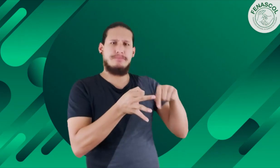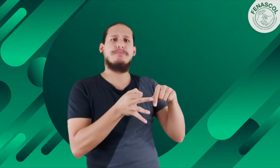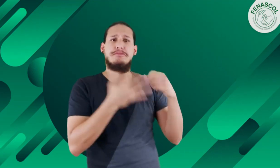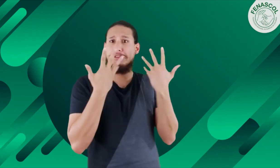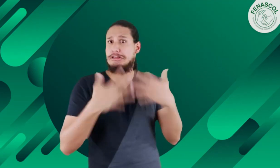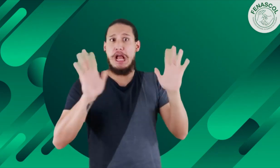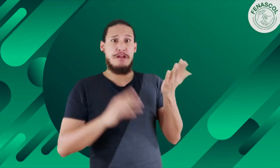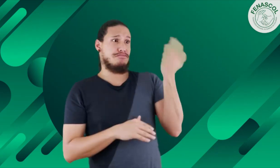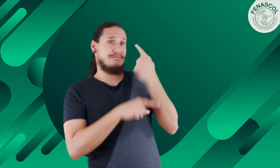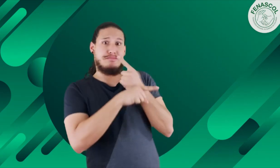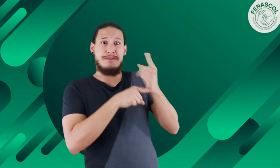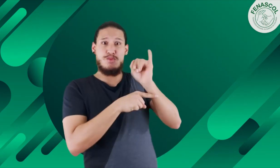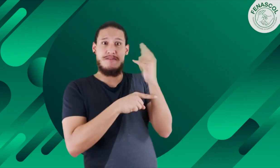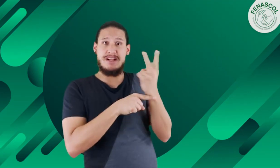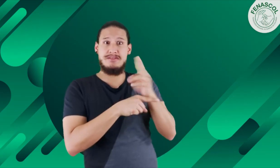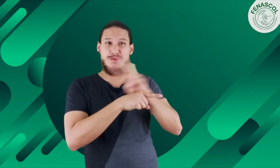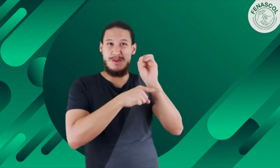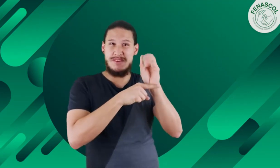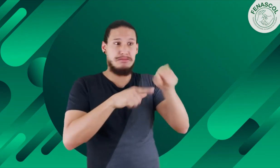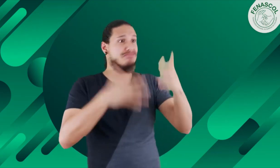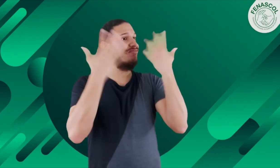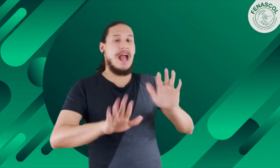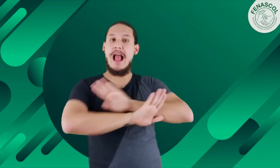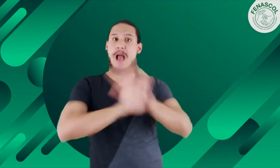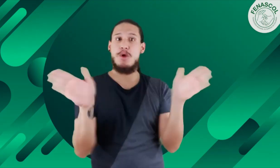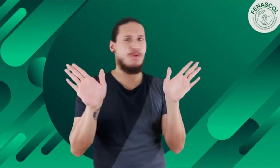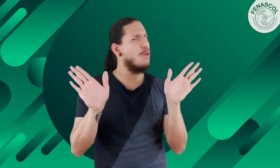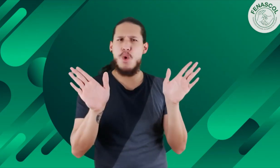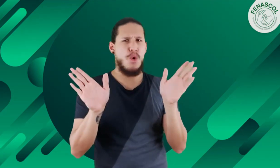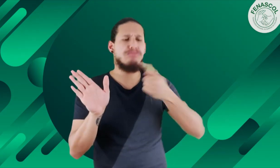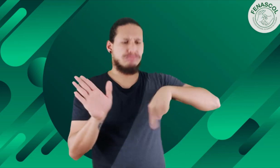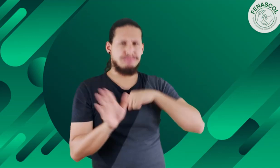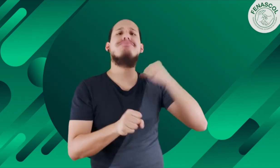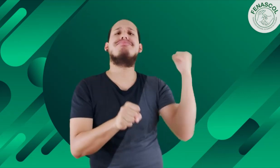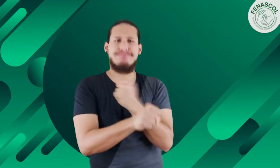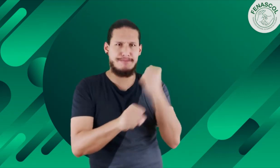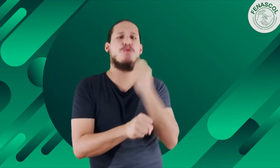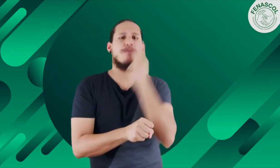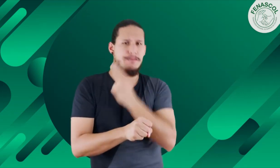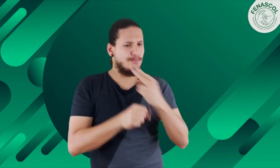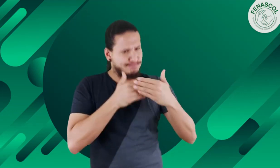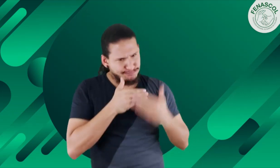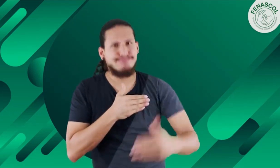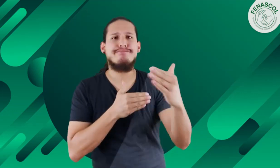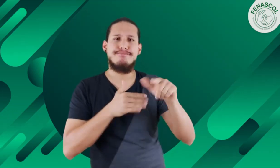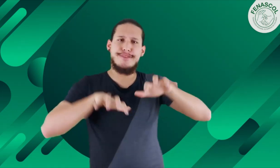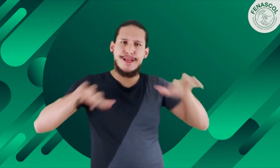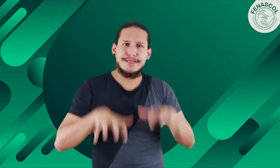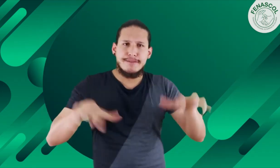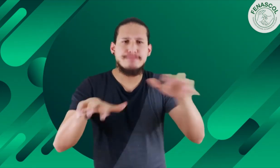interpretación de calidad por parte de intérpretes sordos. Bueno, y el jueves, si bien es pasado, desarrollamos esta actividad, pero no piensen que es